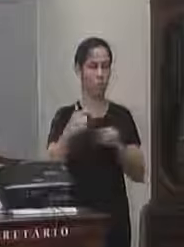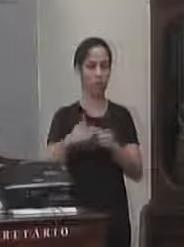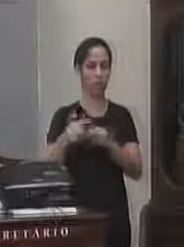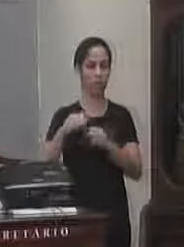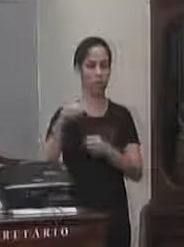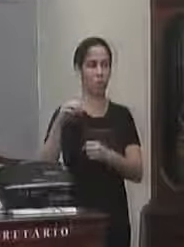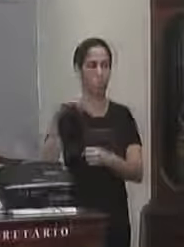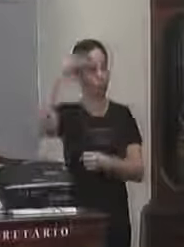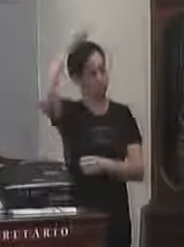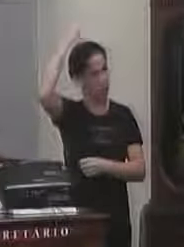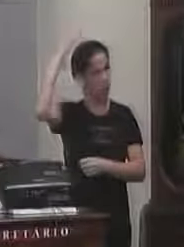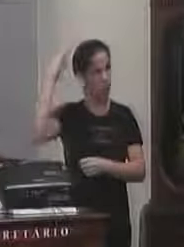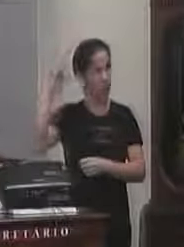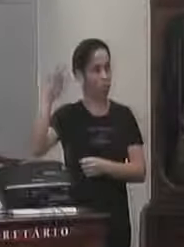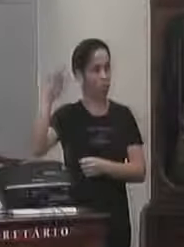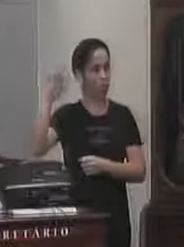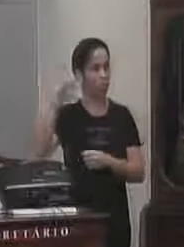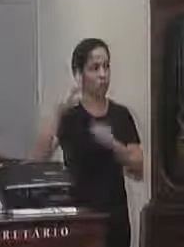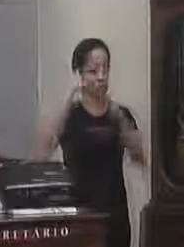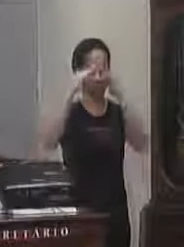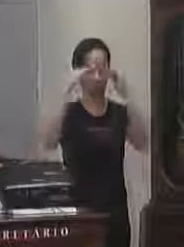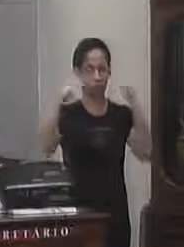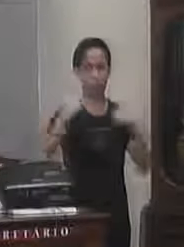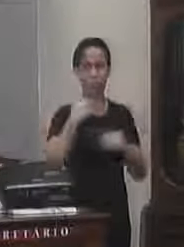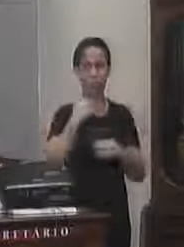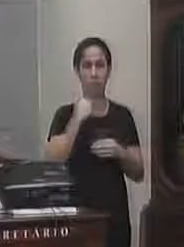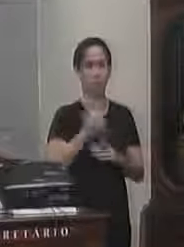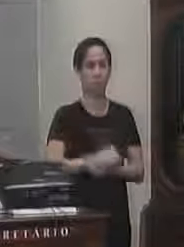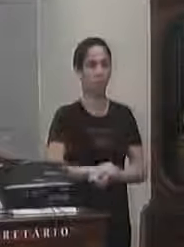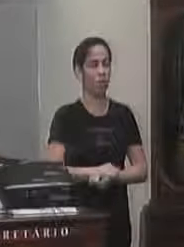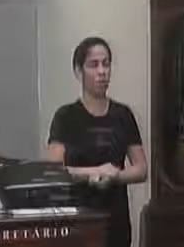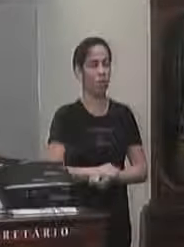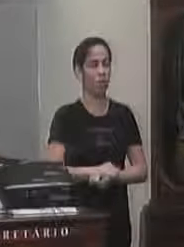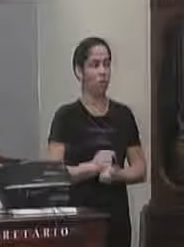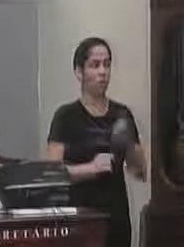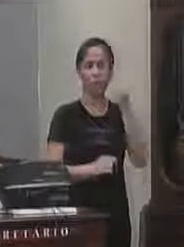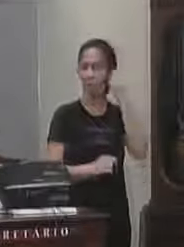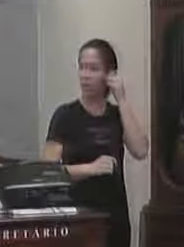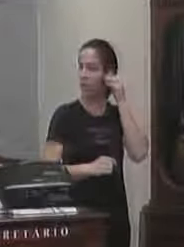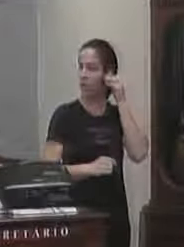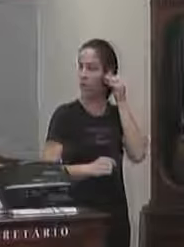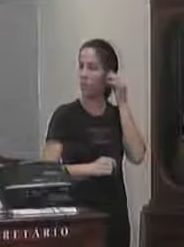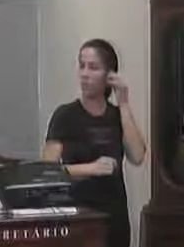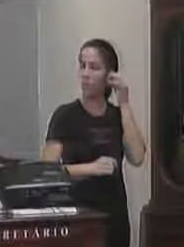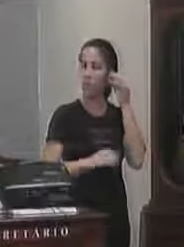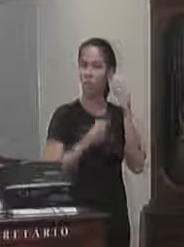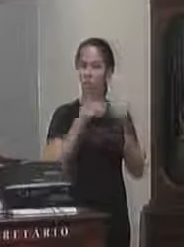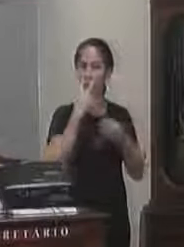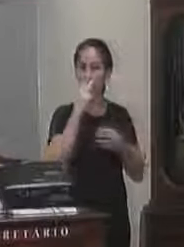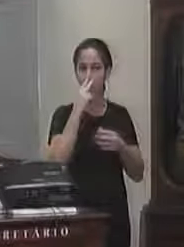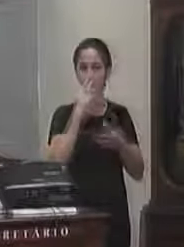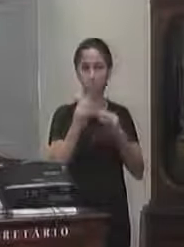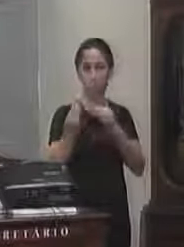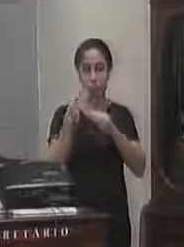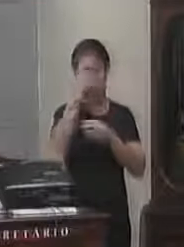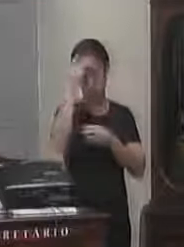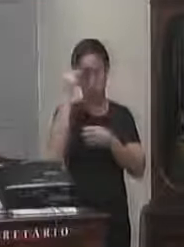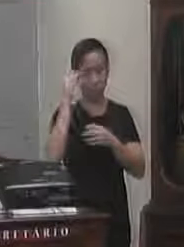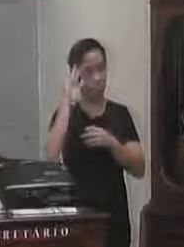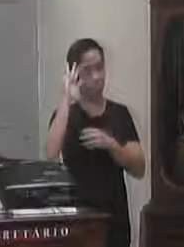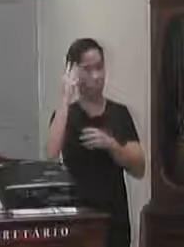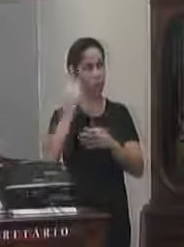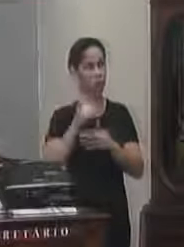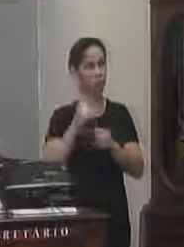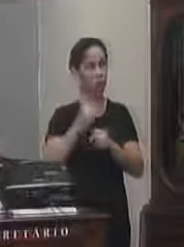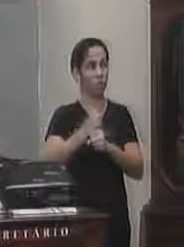porque o telhado não estava adequado mas pela demanda ali enfim a gente resolveu